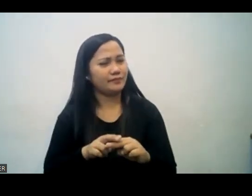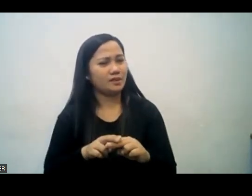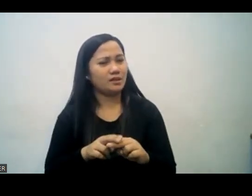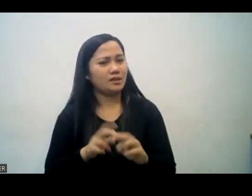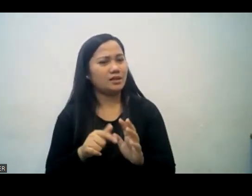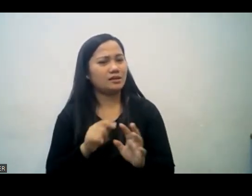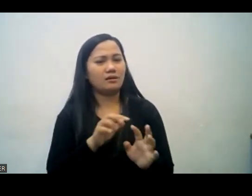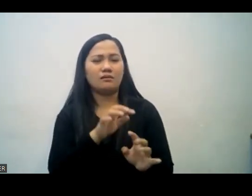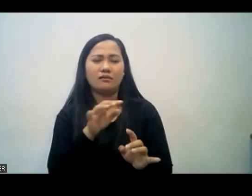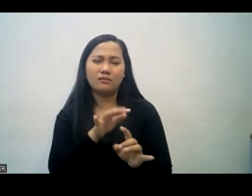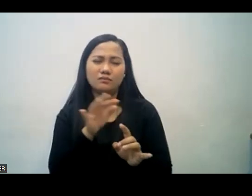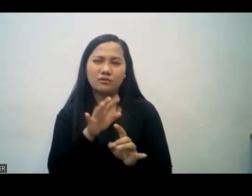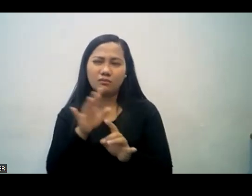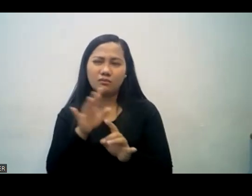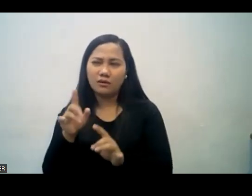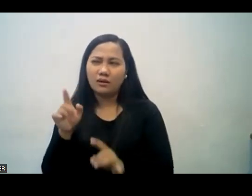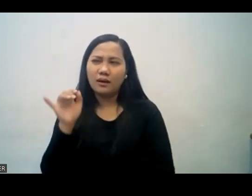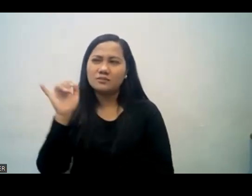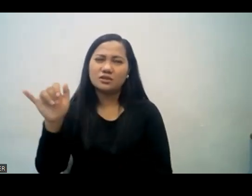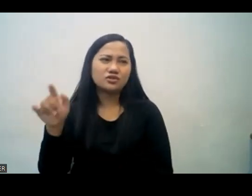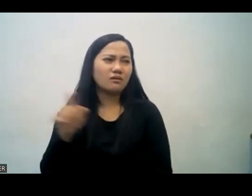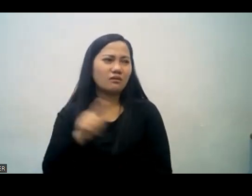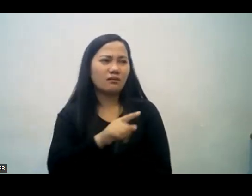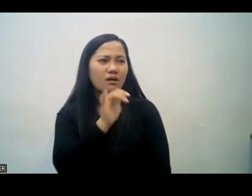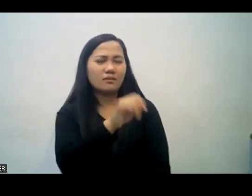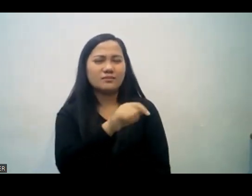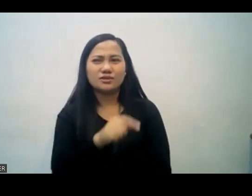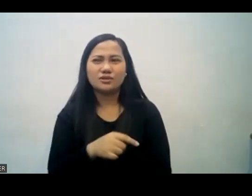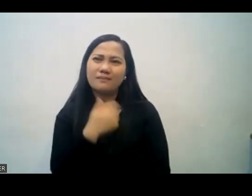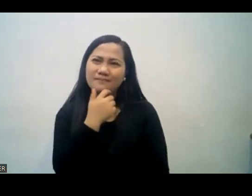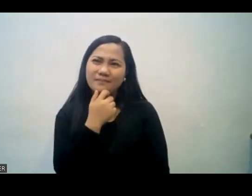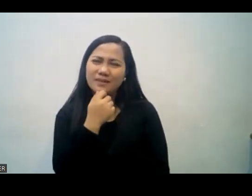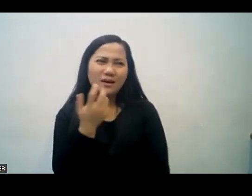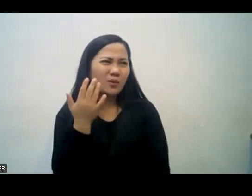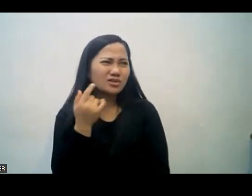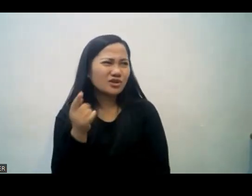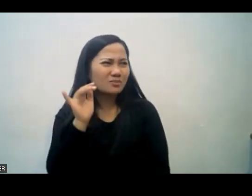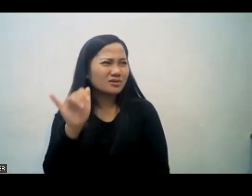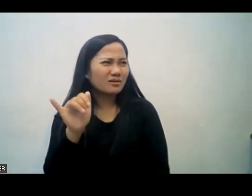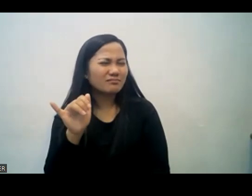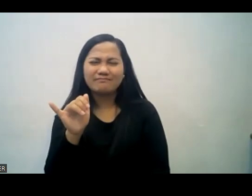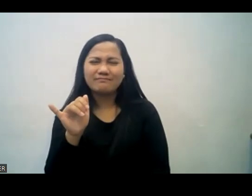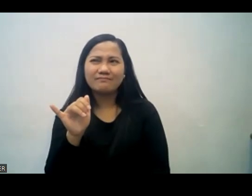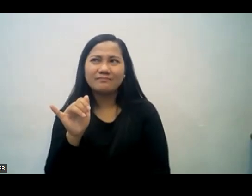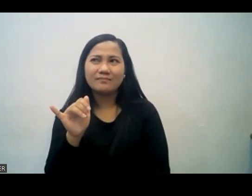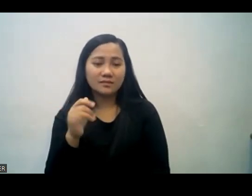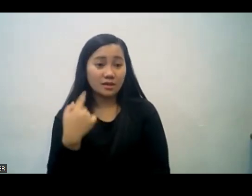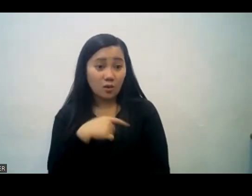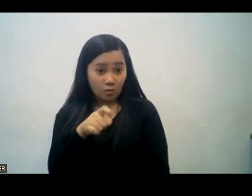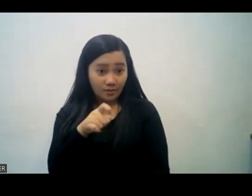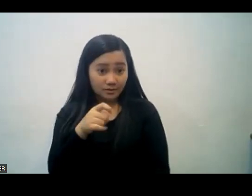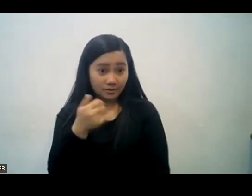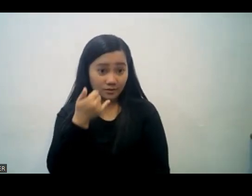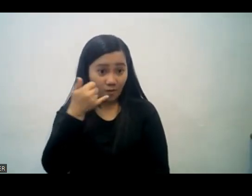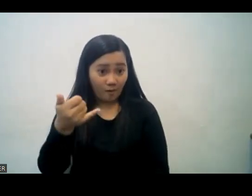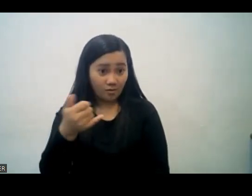fellowship may hindi dumalo dapat ibigay pa rin po natin yung interest natin sa kanya brother why you didn't come today